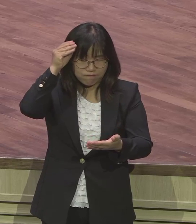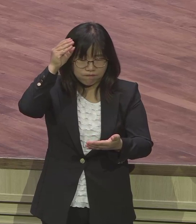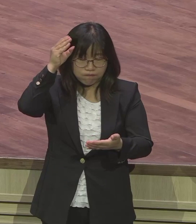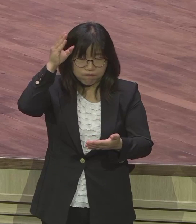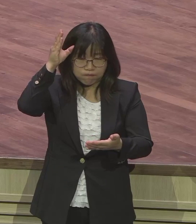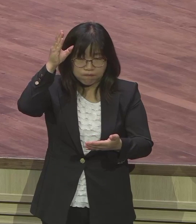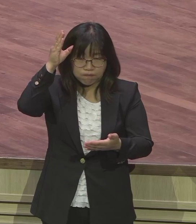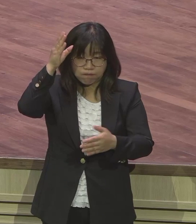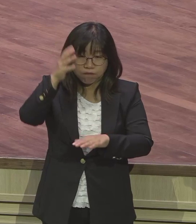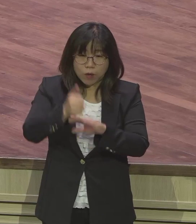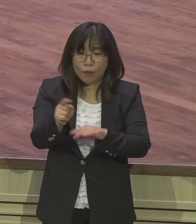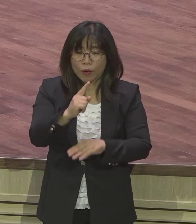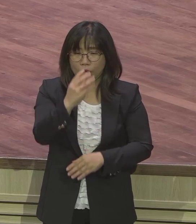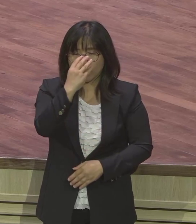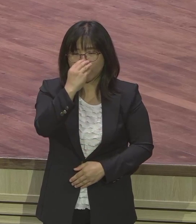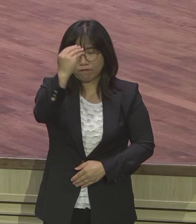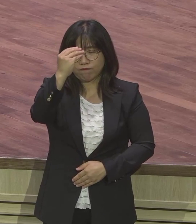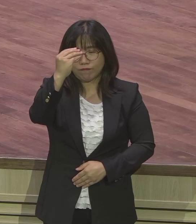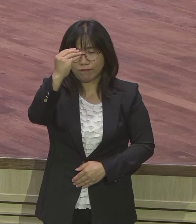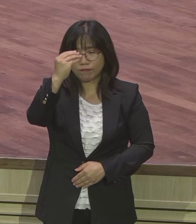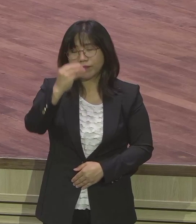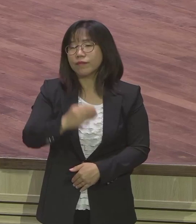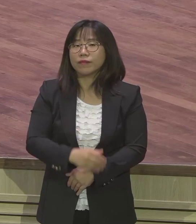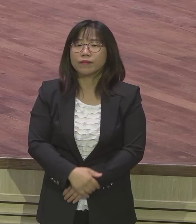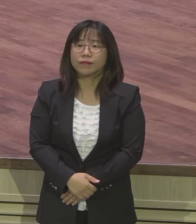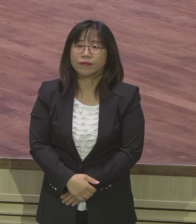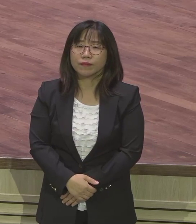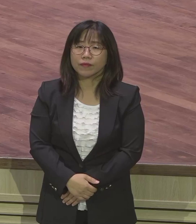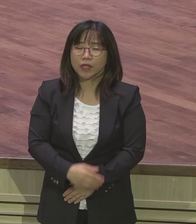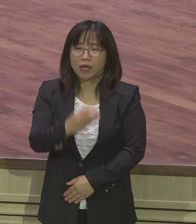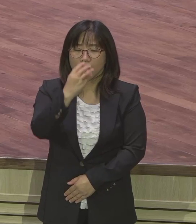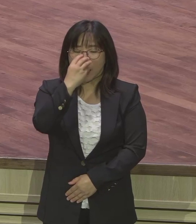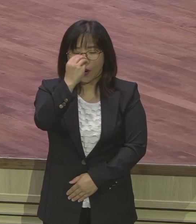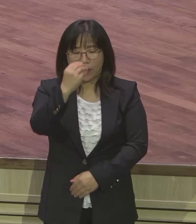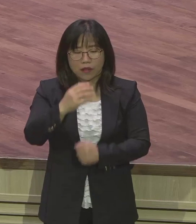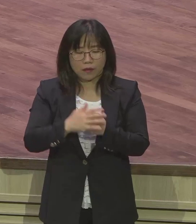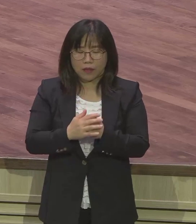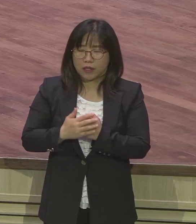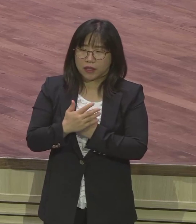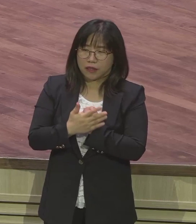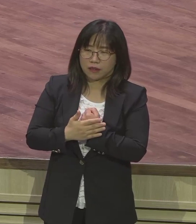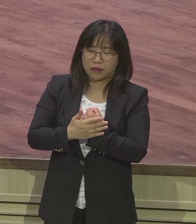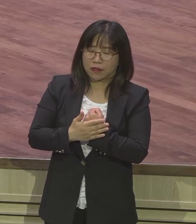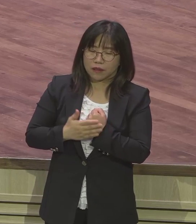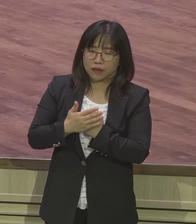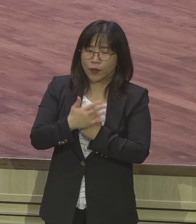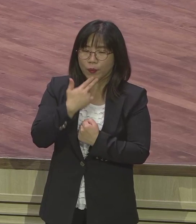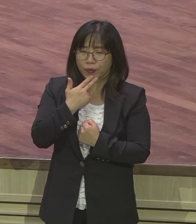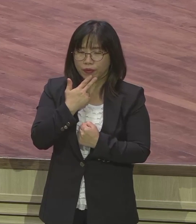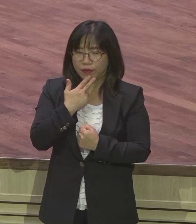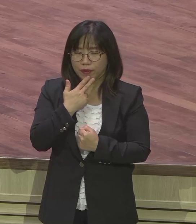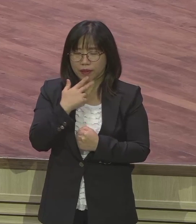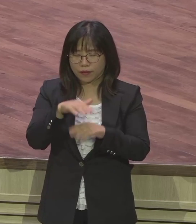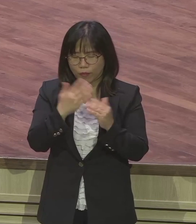교문이 들어옵니다 교문이 들어와가지고 은혜 못 받아요 지 나름대로 정리를 해놨어요 은약 하나도 없어